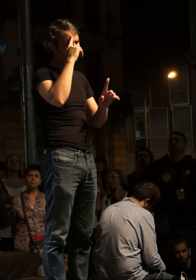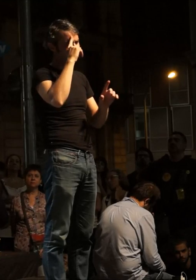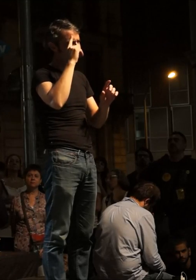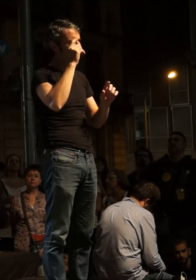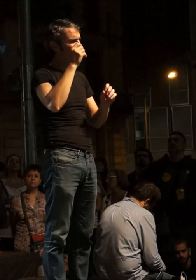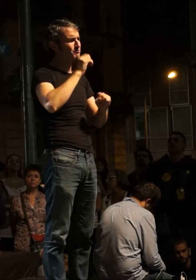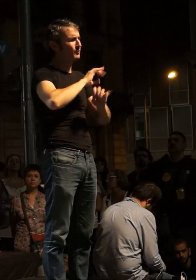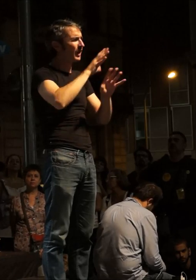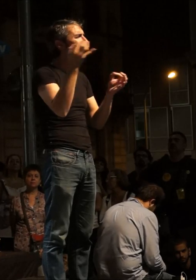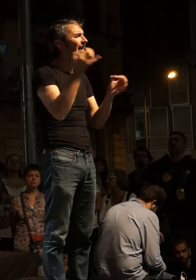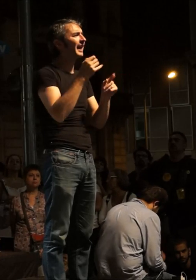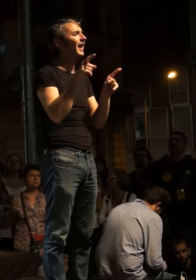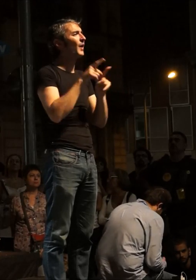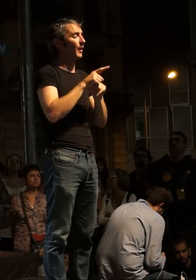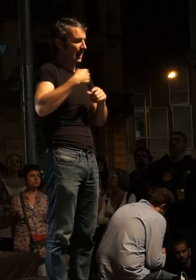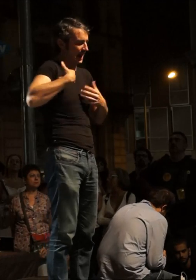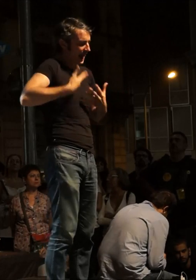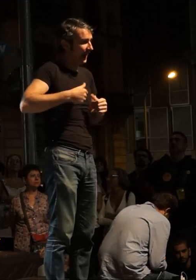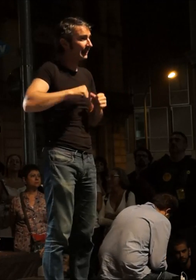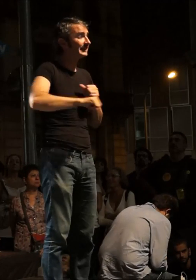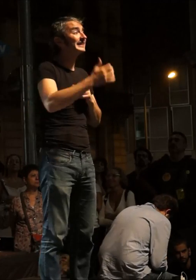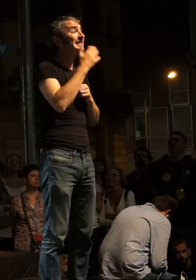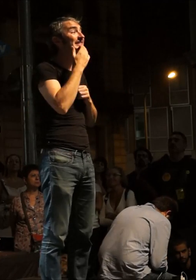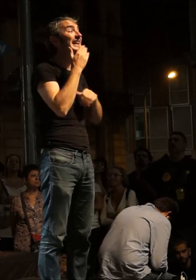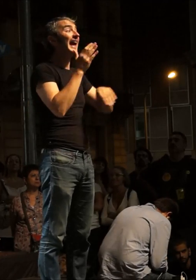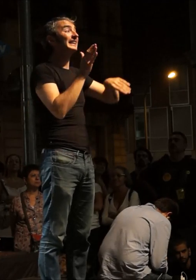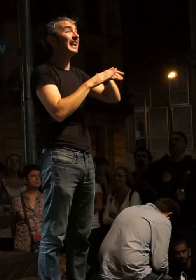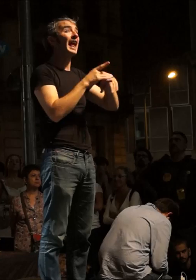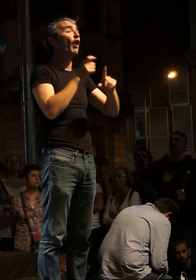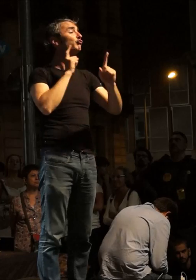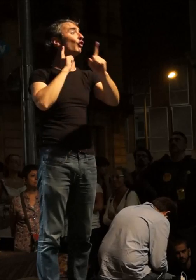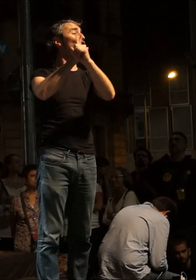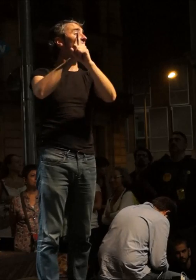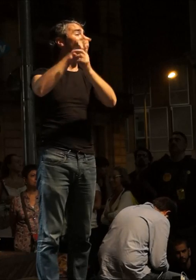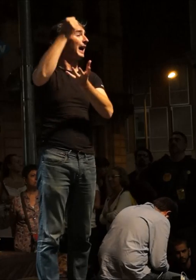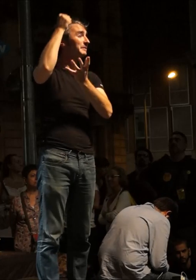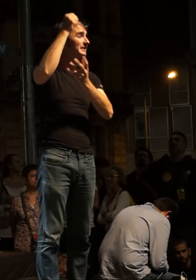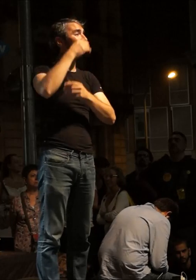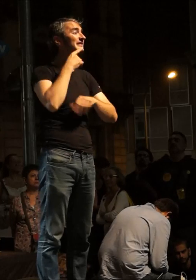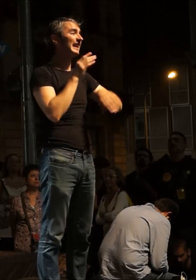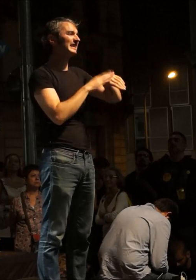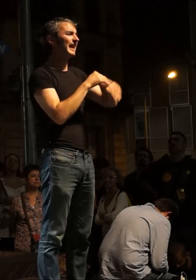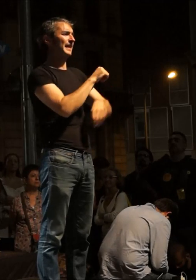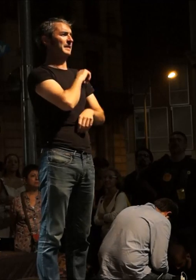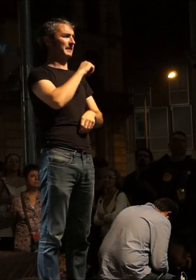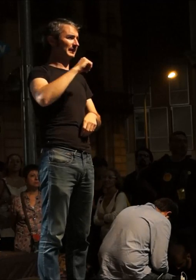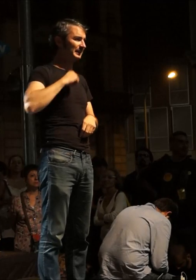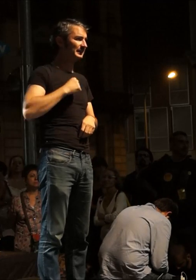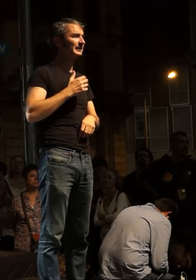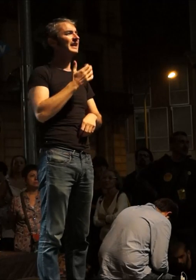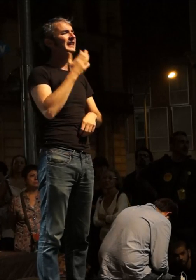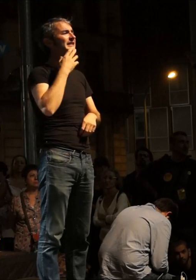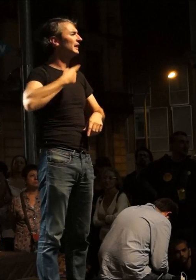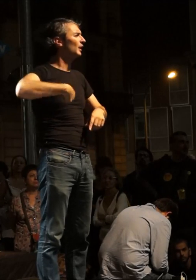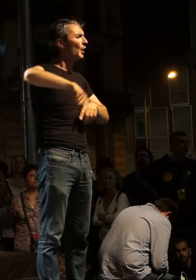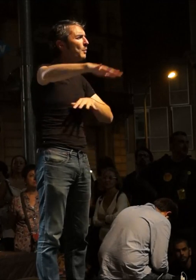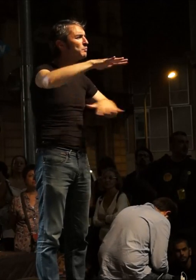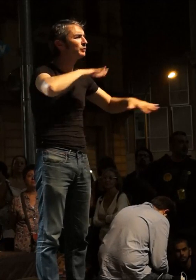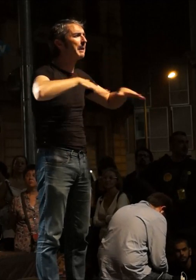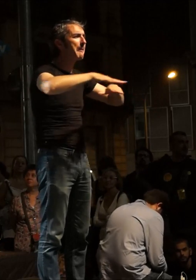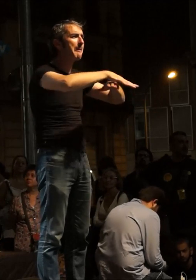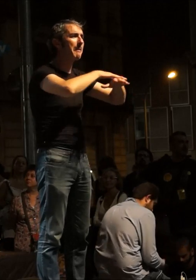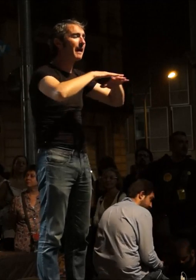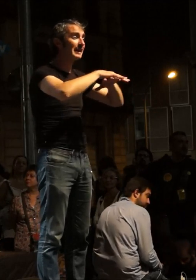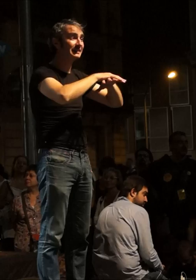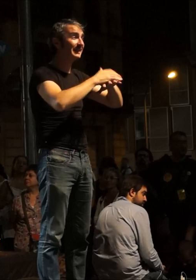és un fet cert ara, que si l'esquerra anticapitalista, que si l'esquerra independentista, que si els moviments de base